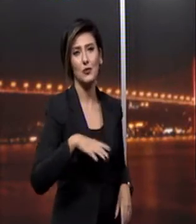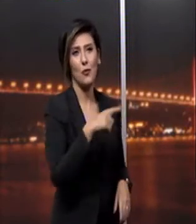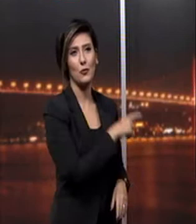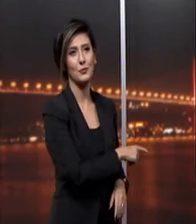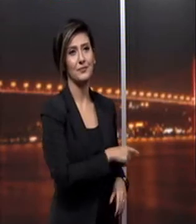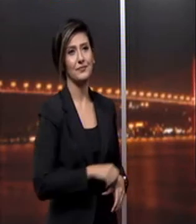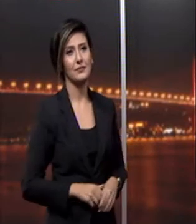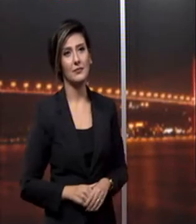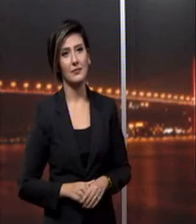istiyor